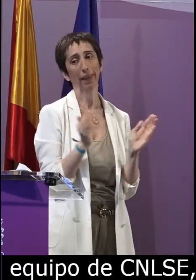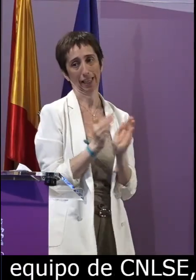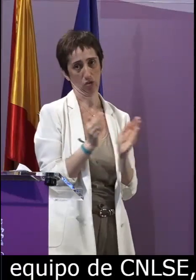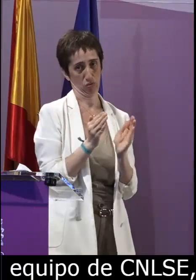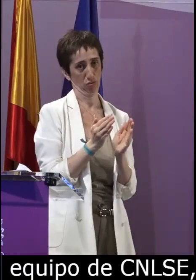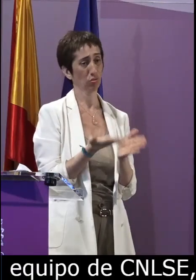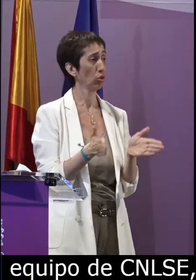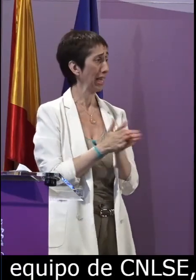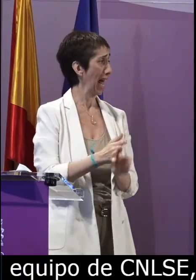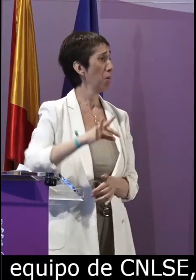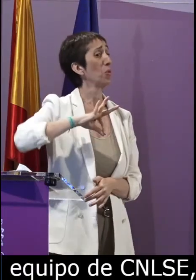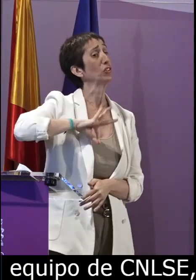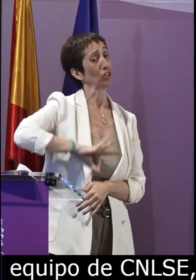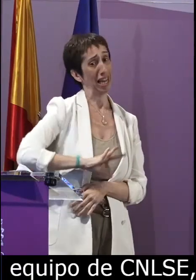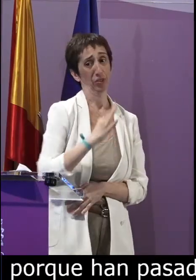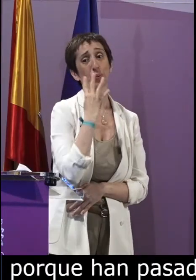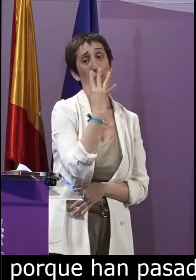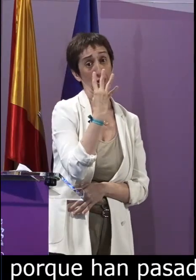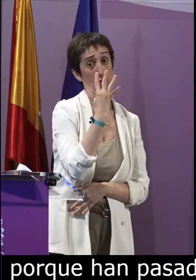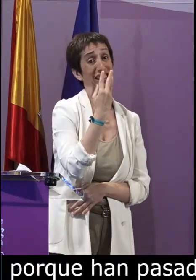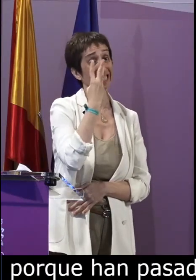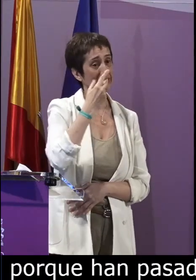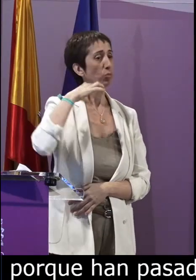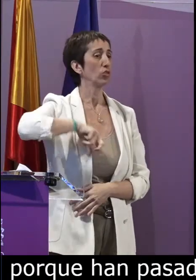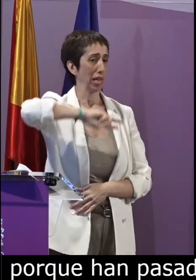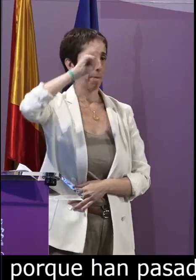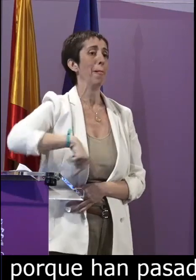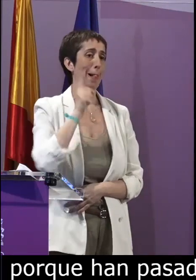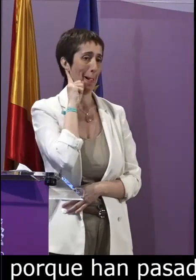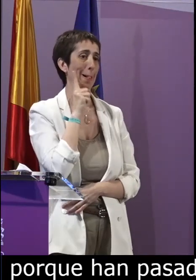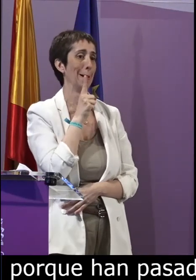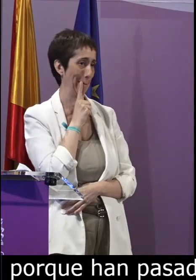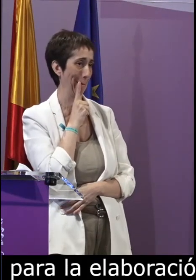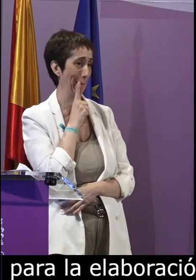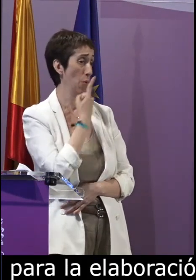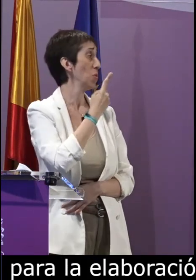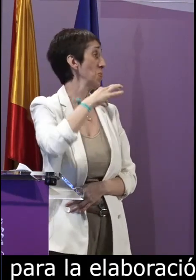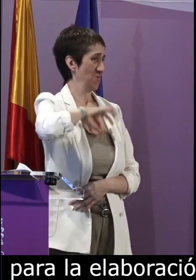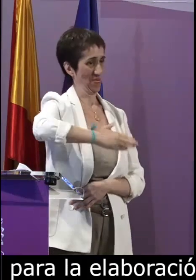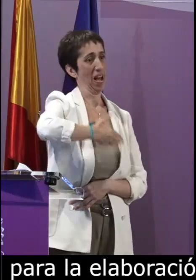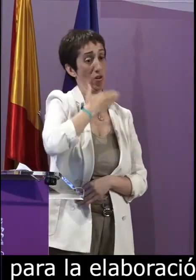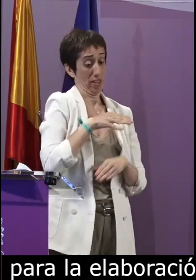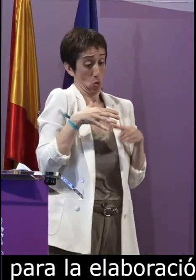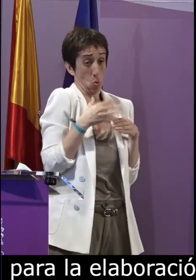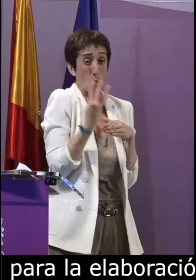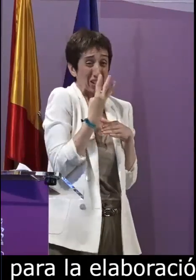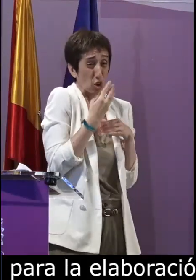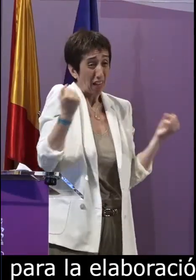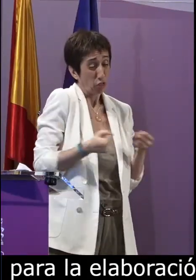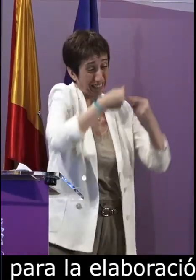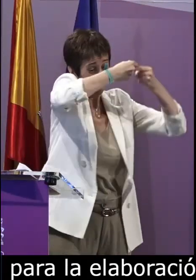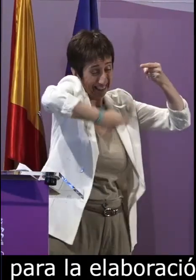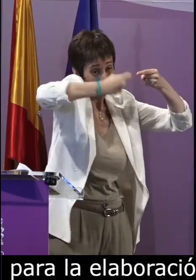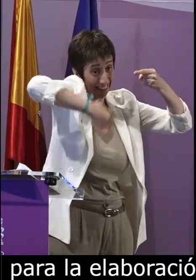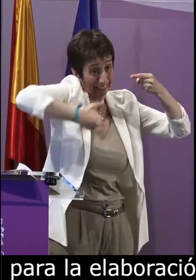corpus y no penséis que es un equipo numeroso son cuatro profesionales tres de ellos son personas sordas y otra es una